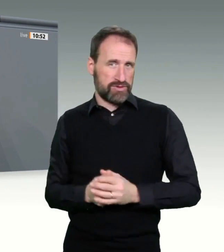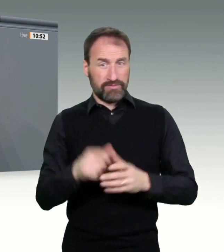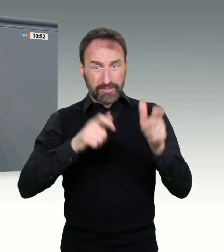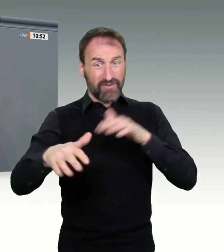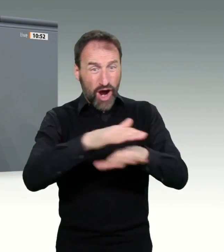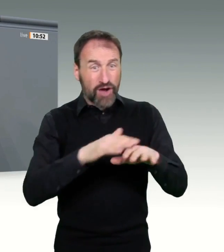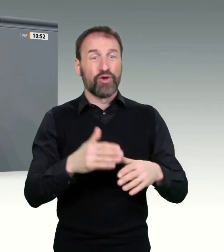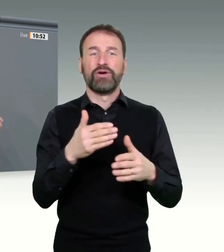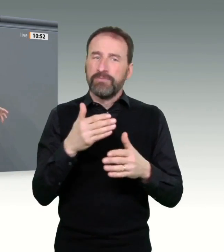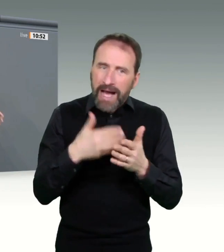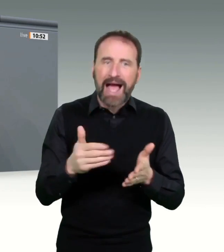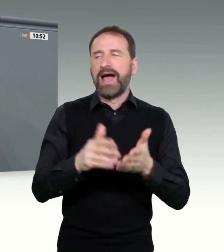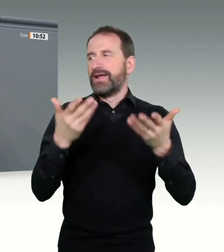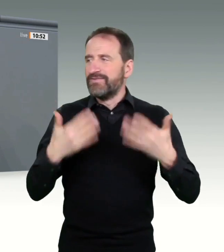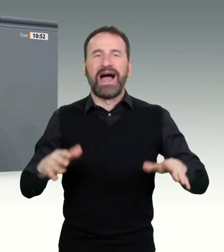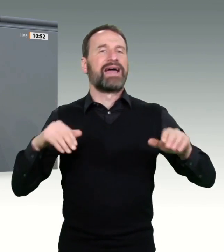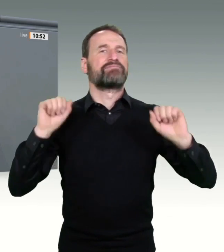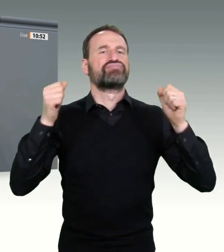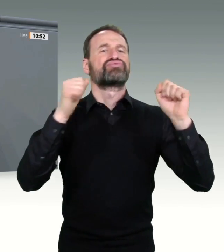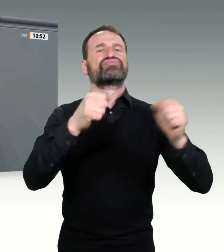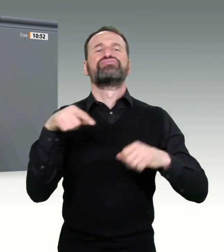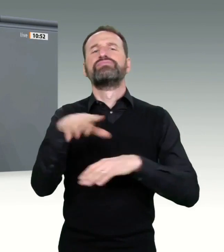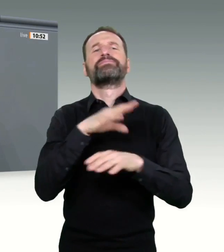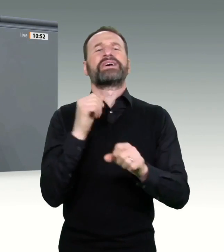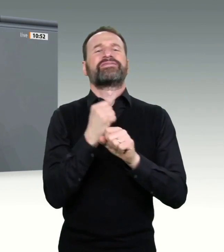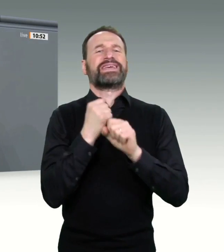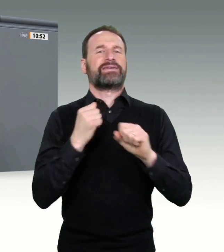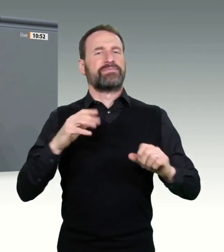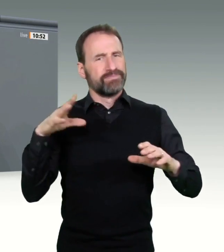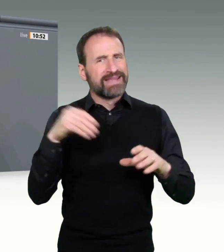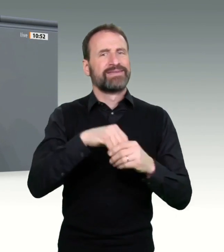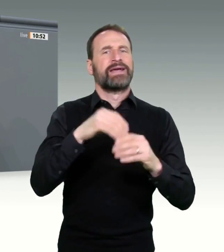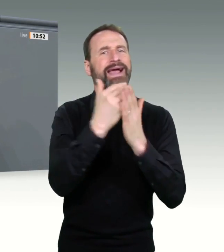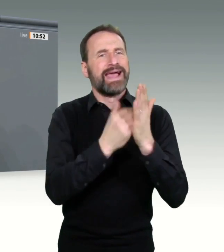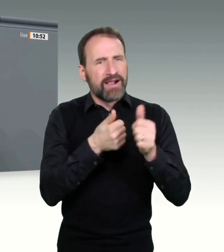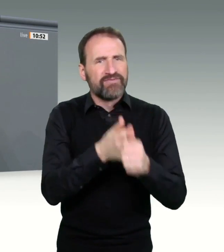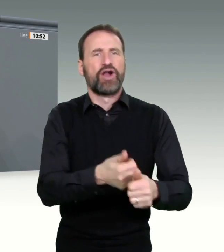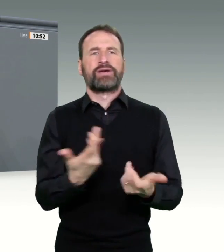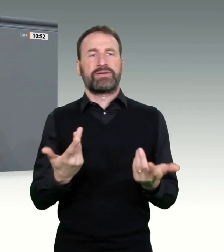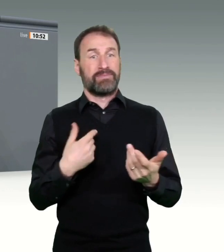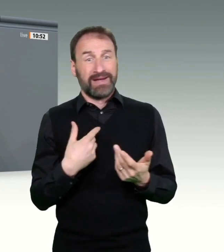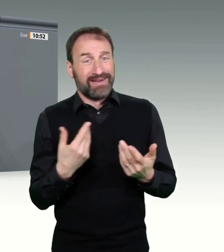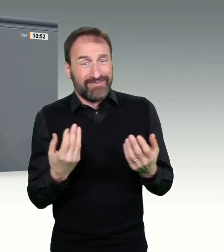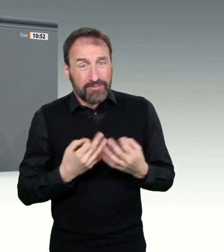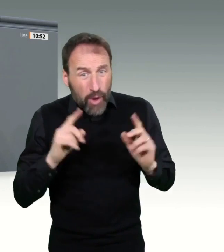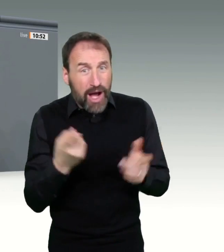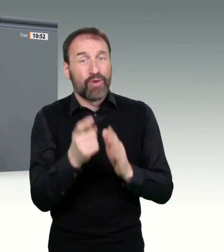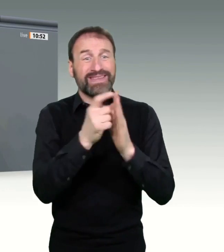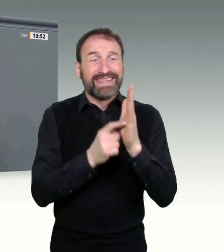Wir haben die Impfzentren und wir haben die mobilen Impfteams. Wir haben eine steigende Zahl von Impfstoffen, und weitere werden